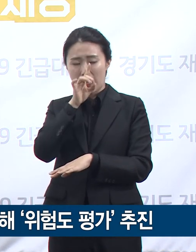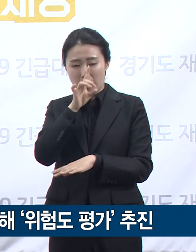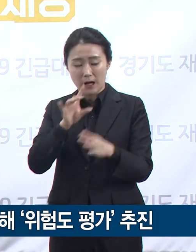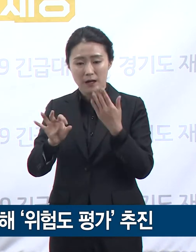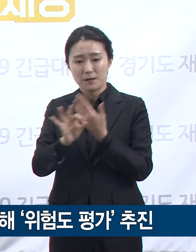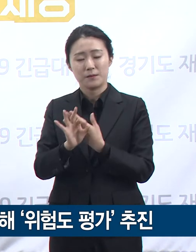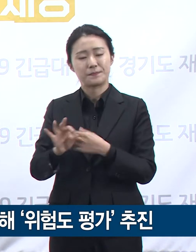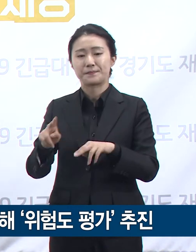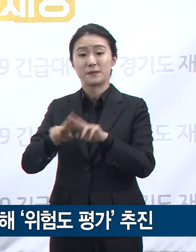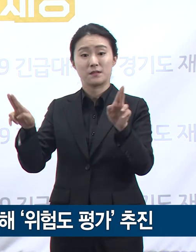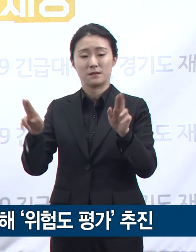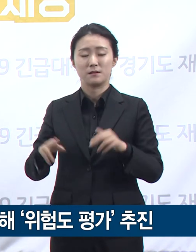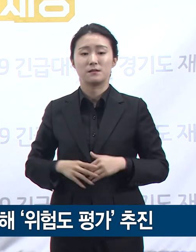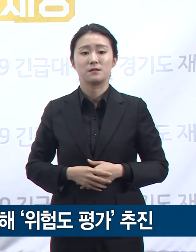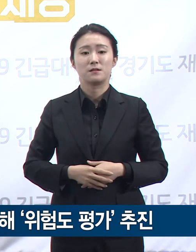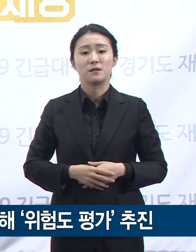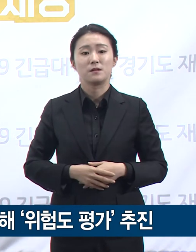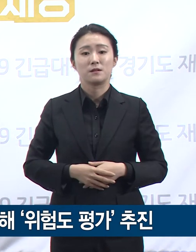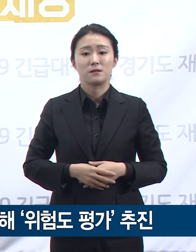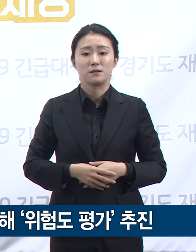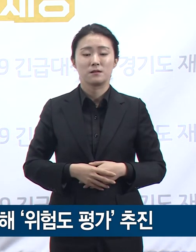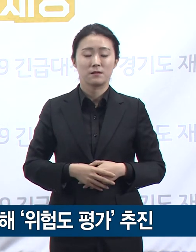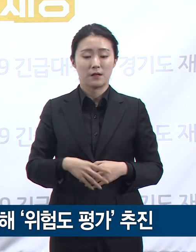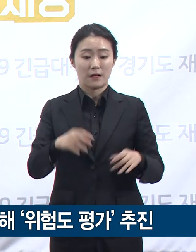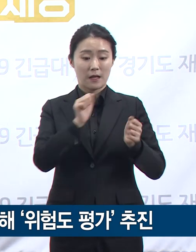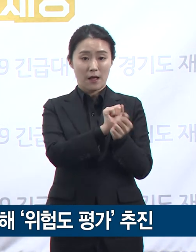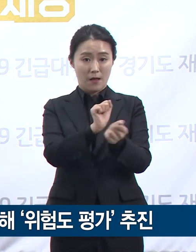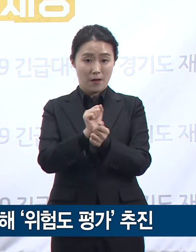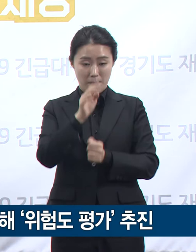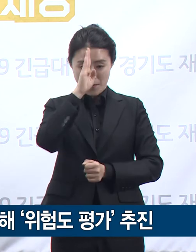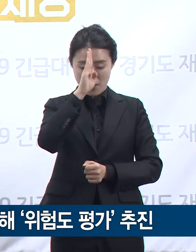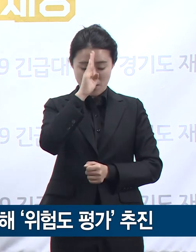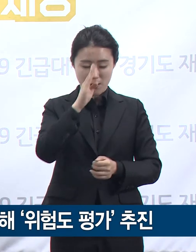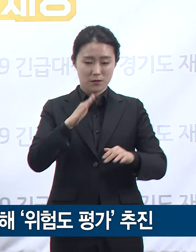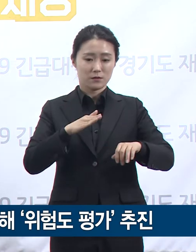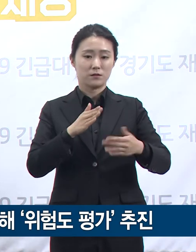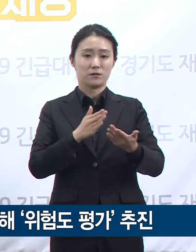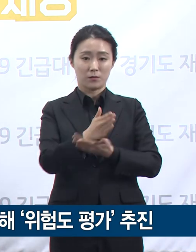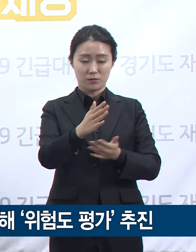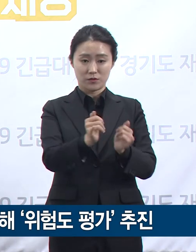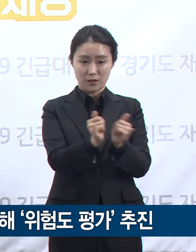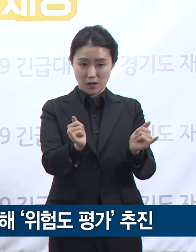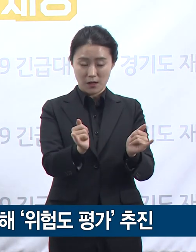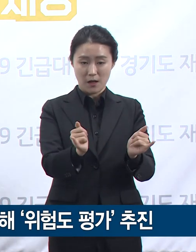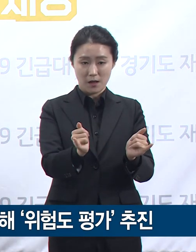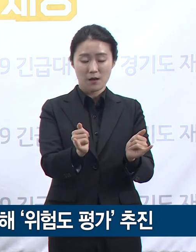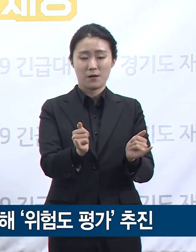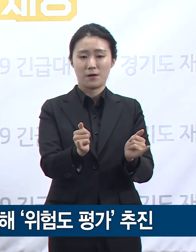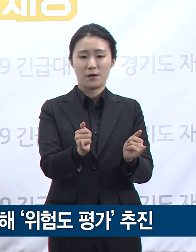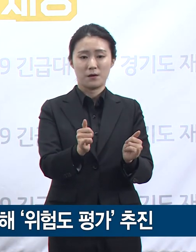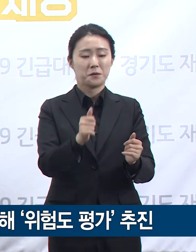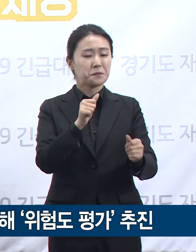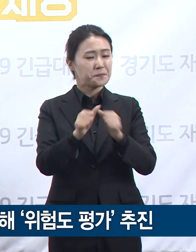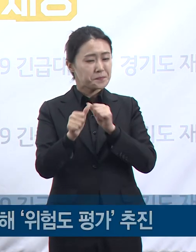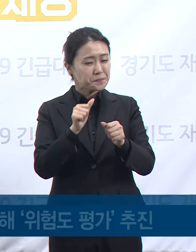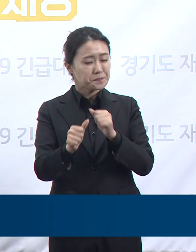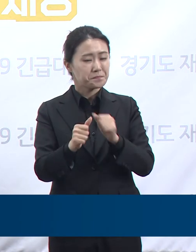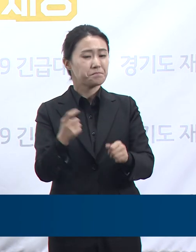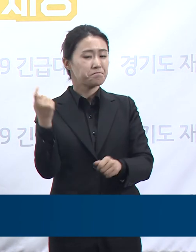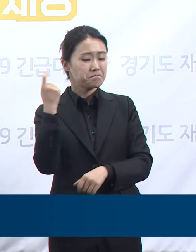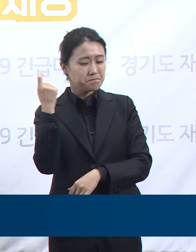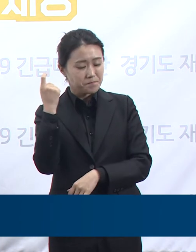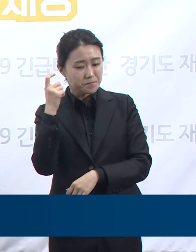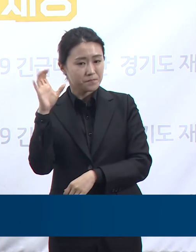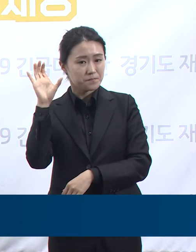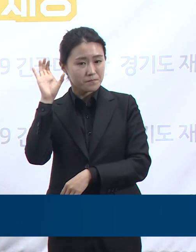행사 방역관리 지침을 바탕으로 감염병 전문가의 지속적인 의견 수렴을 거쳐 마련되었습니다. 적용 대상은